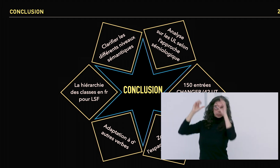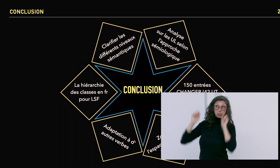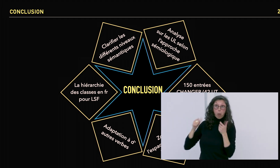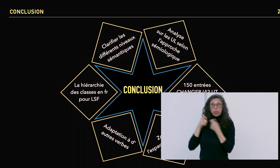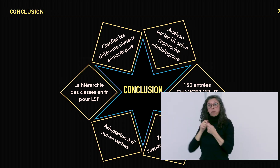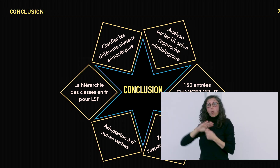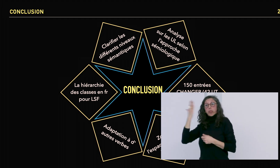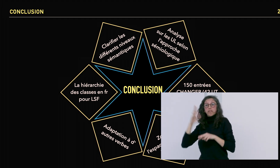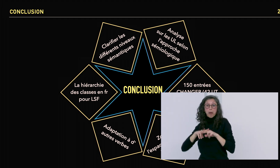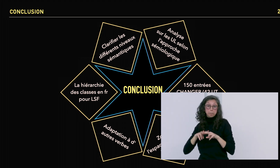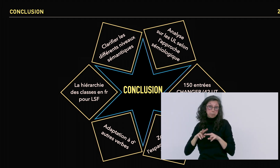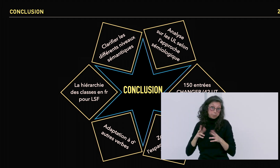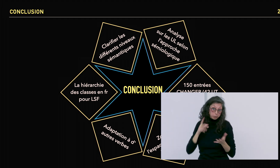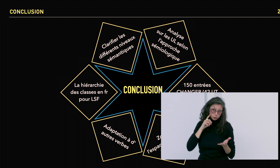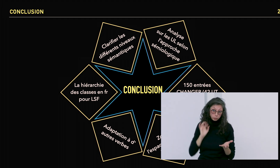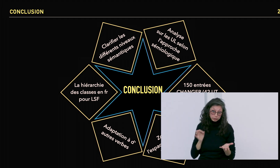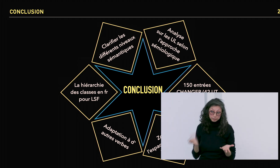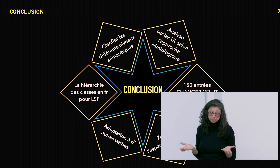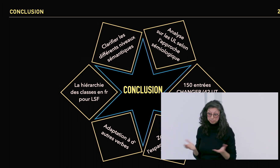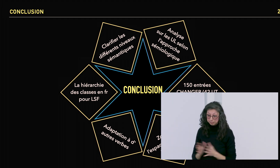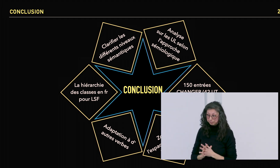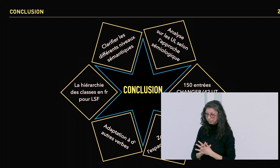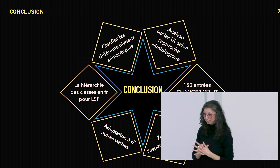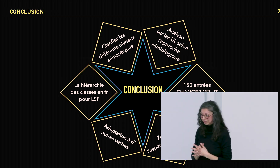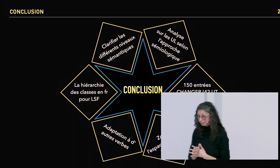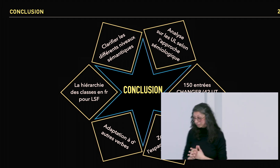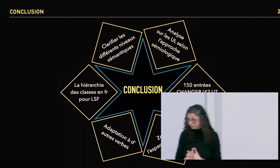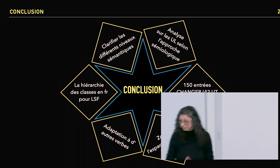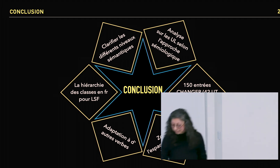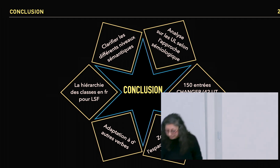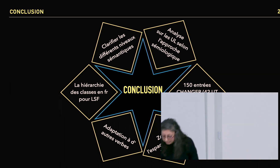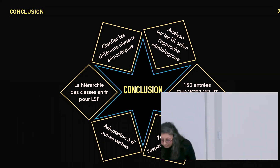réflexions vont s'adapter à d'autres verbes. À mon avis, oui.